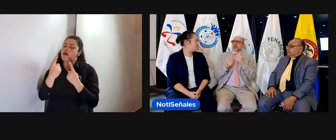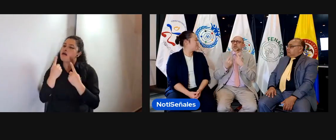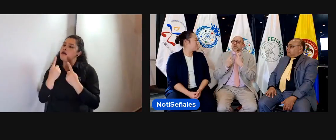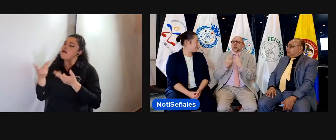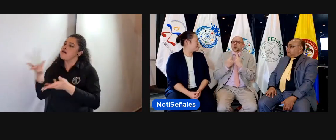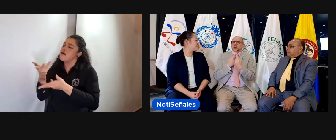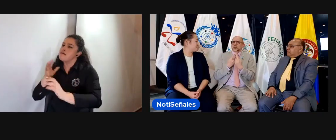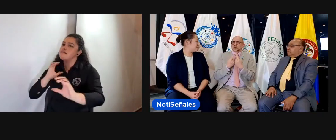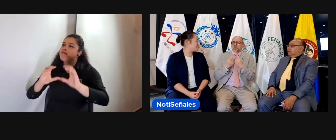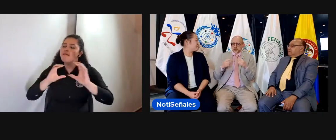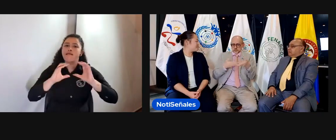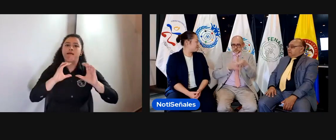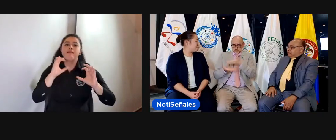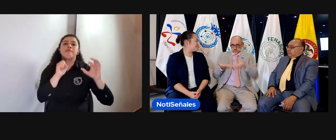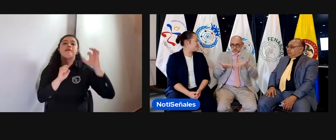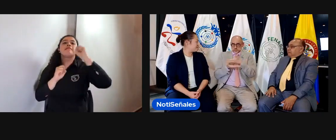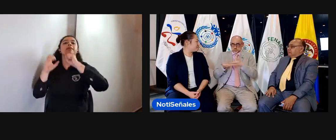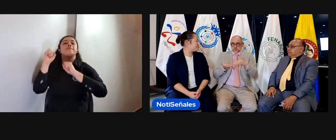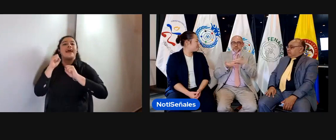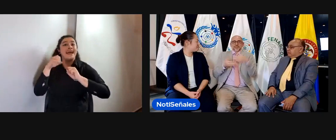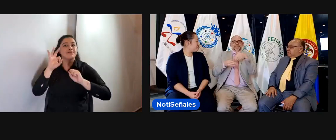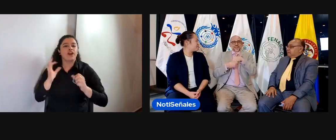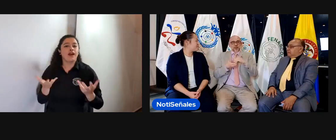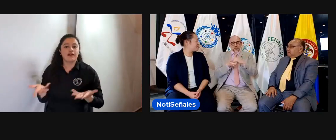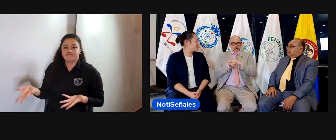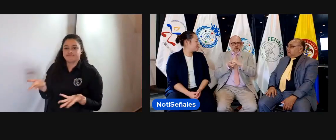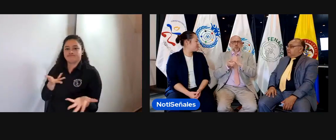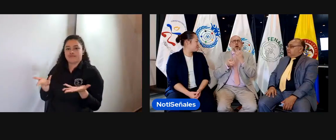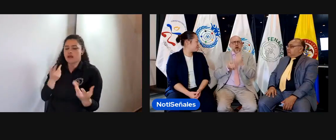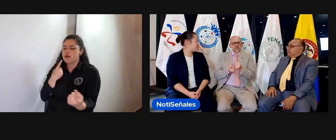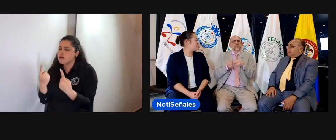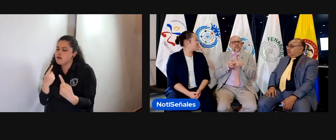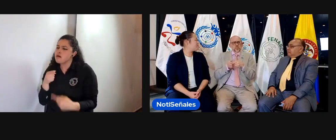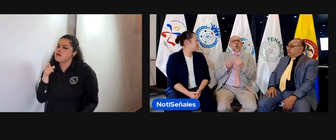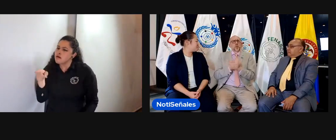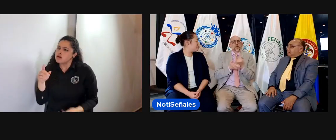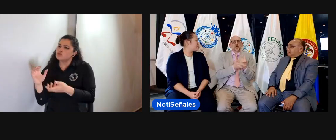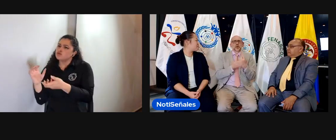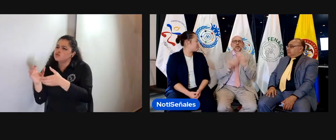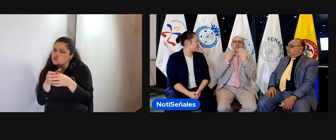y que sea un diálogo constructivo entre la asociación.